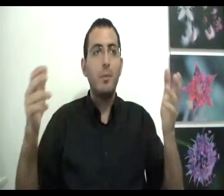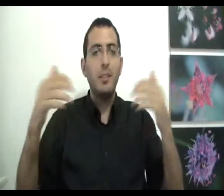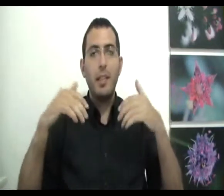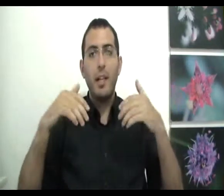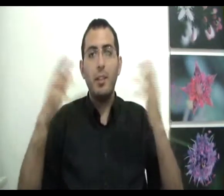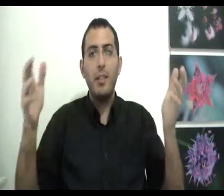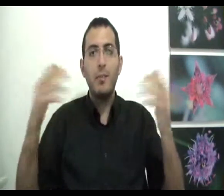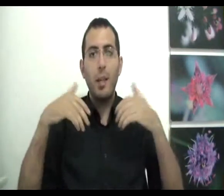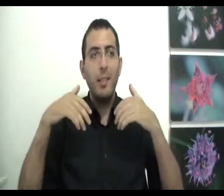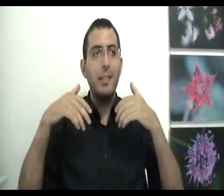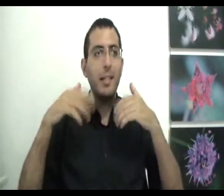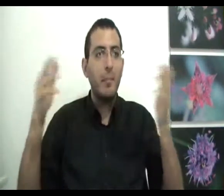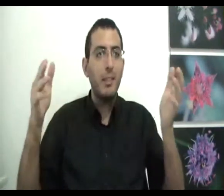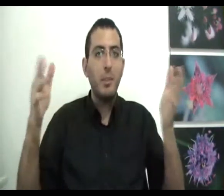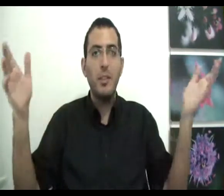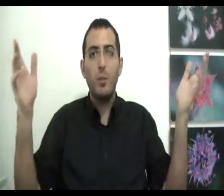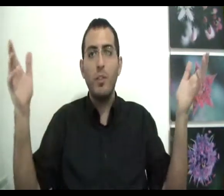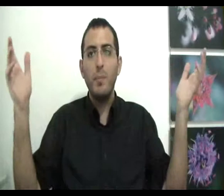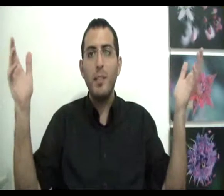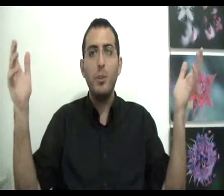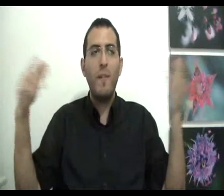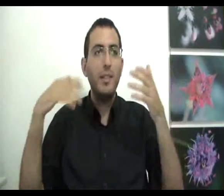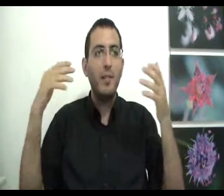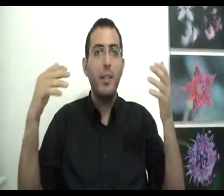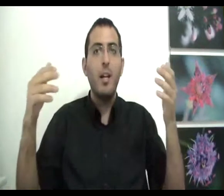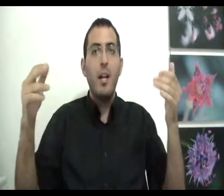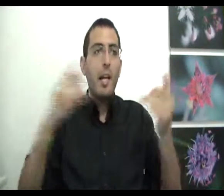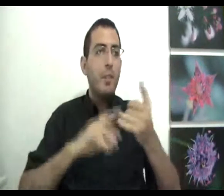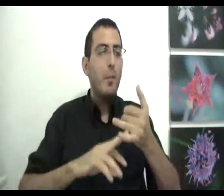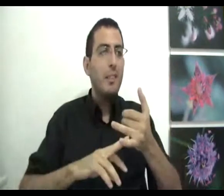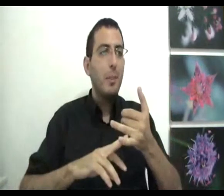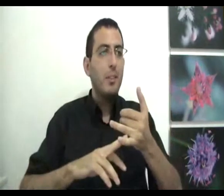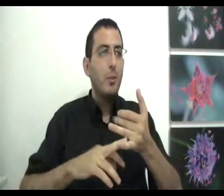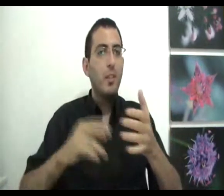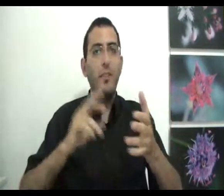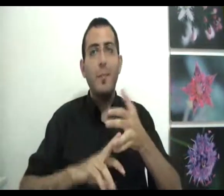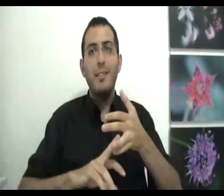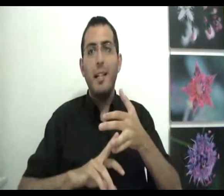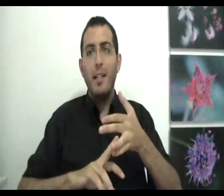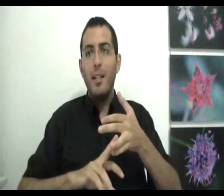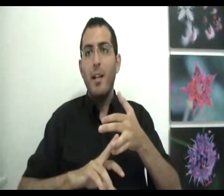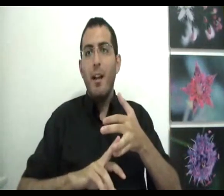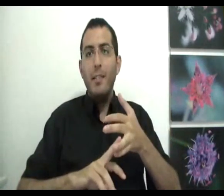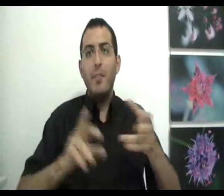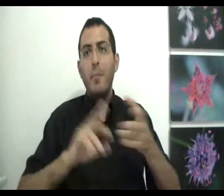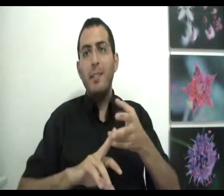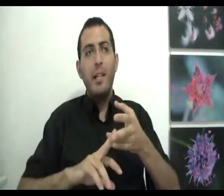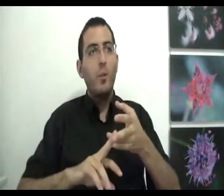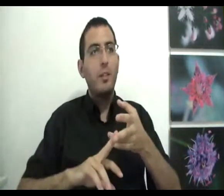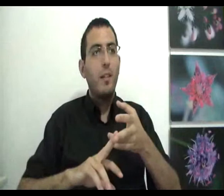תסתכל תשאלת עצמך מה זה אני מה זה מציאות ואז תבין אם תבין מה זה מציאות ותבין מה זה אני אז תבין מה זה אני רוצה